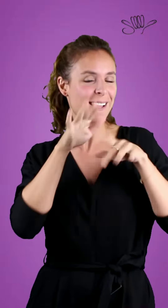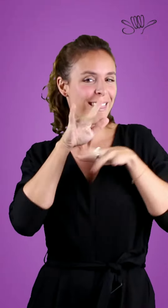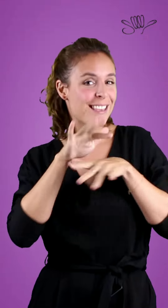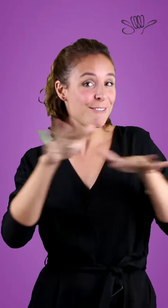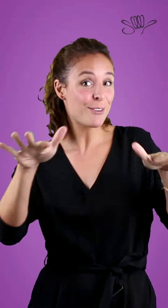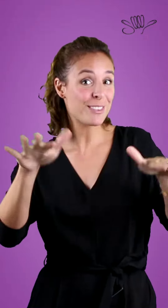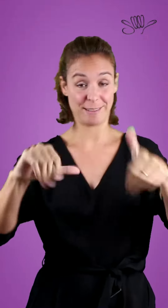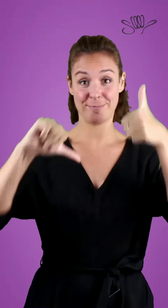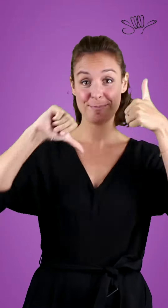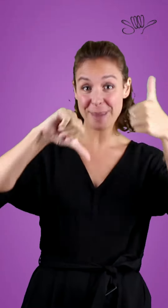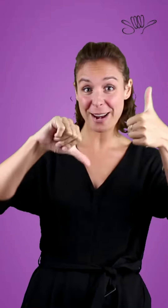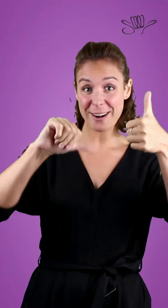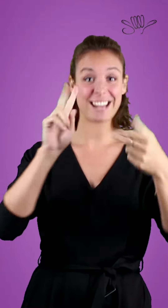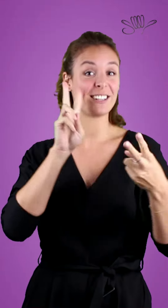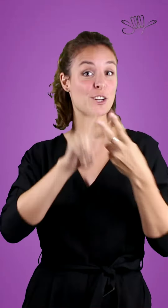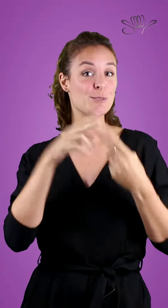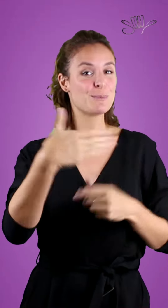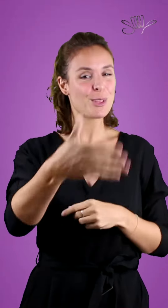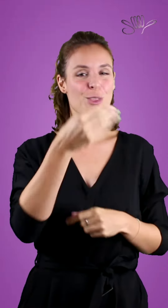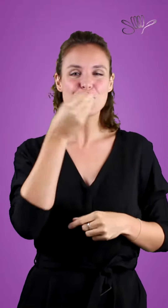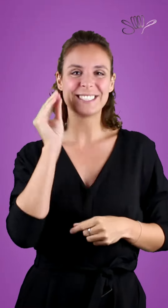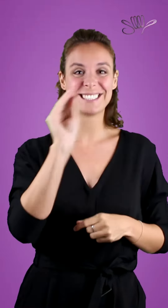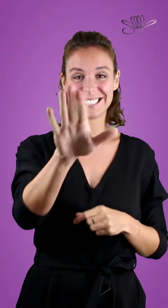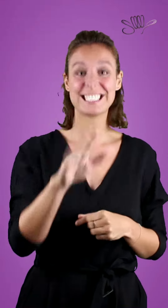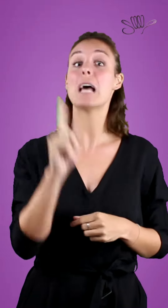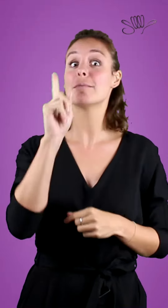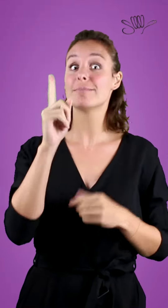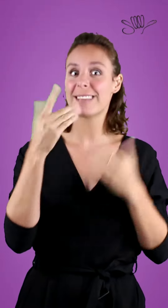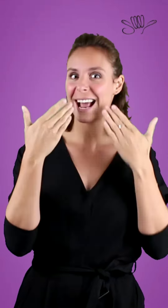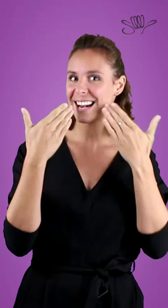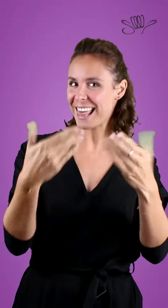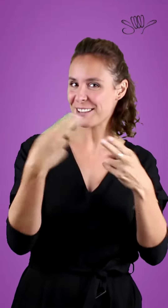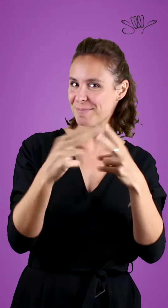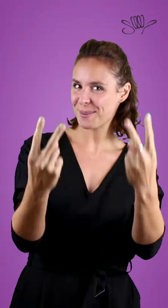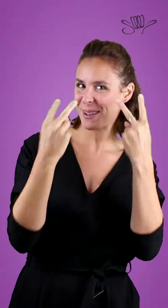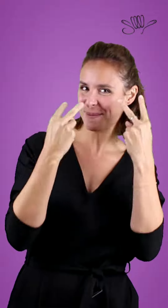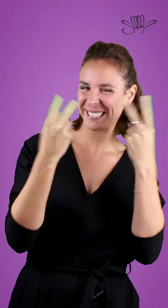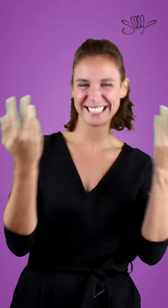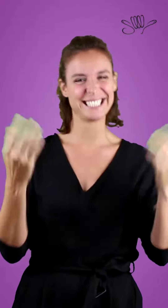para difundir y valorar. Nos vemos pronto. Un beso. ¡Ah! Y gracias por vernos.